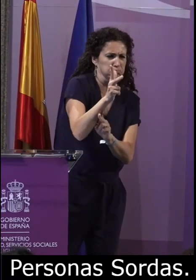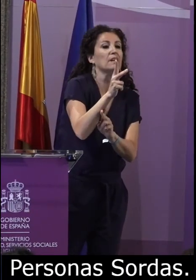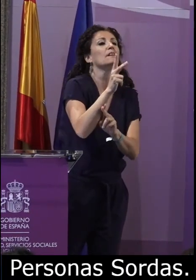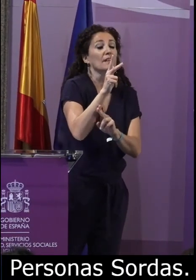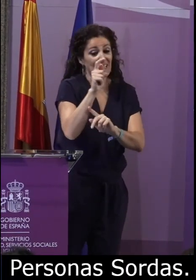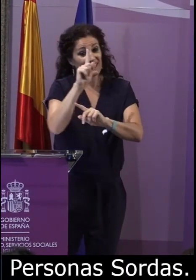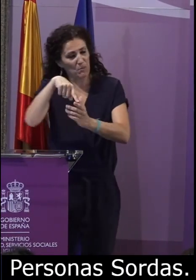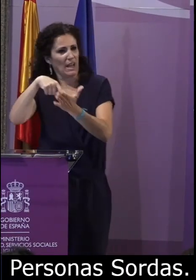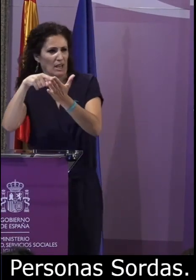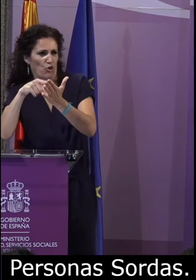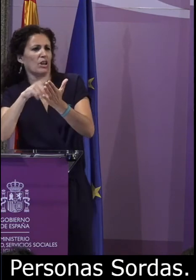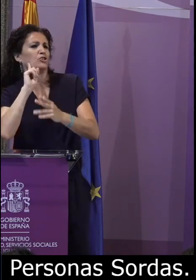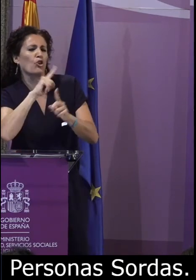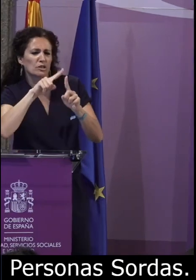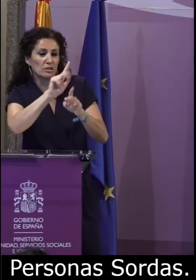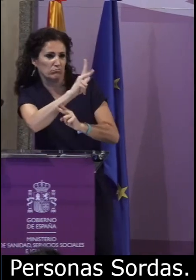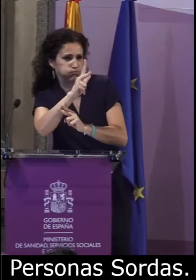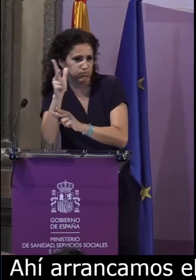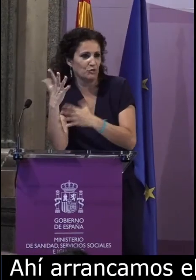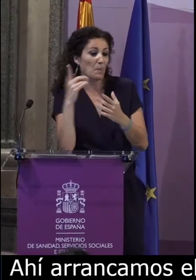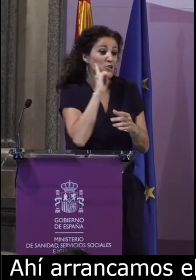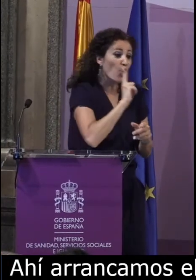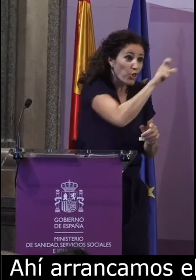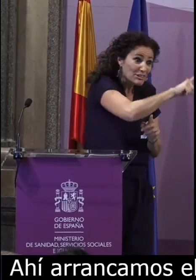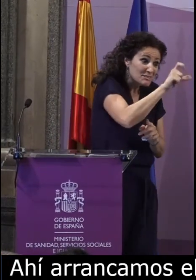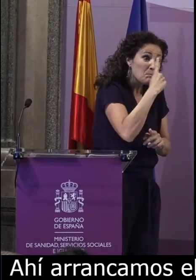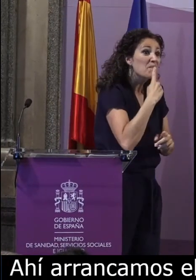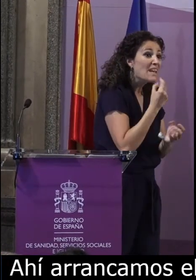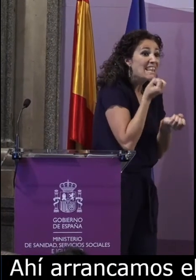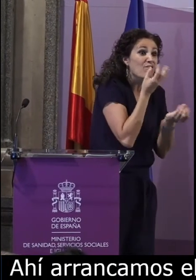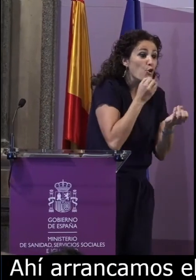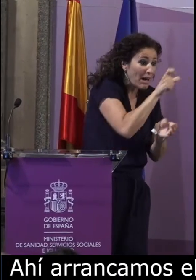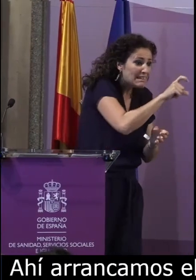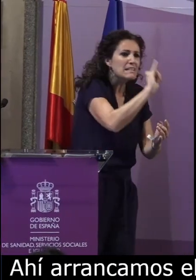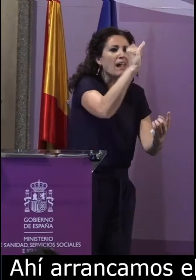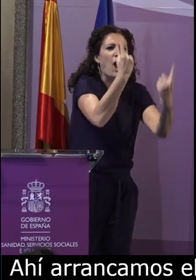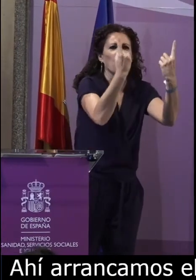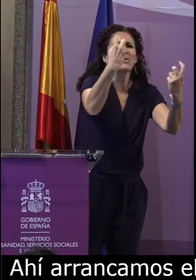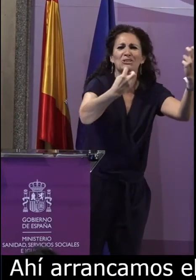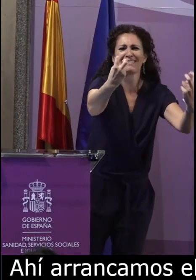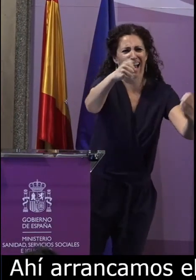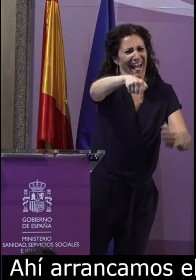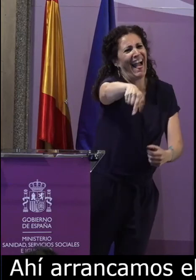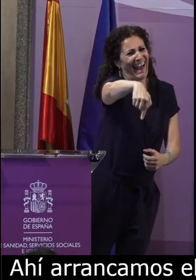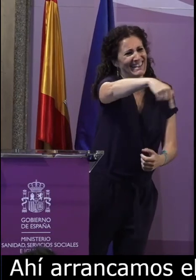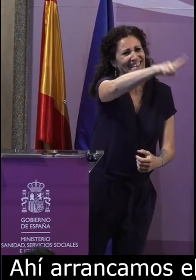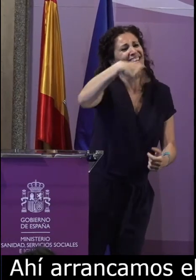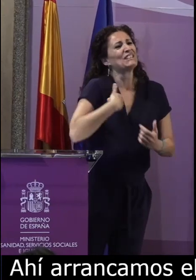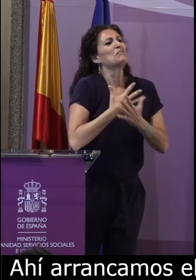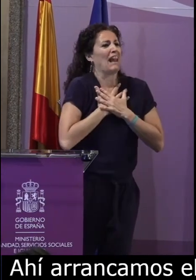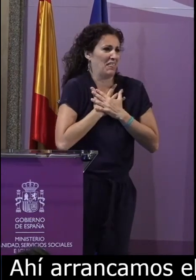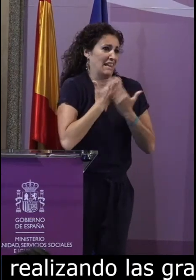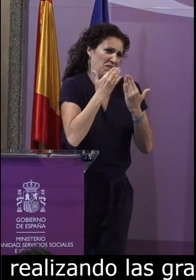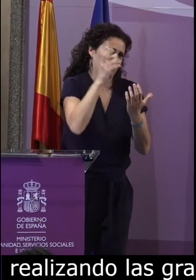realizando las grabaciones a los entrevistadores en ambas asociaciones, y el perfil de estos informantes, de hecho,